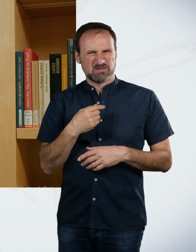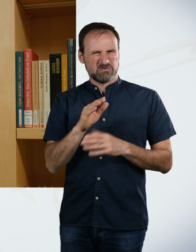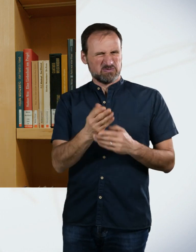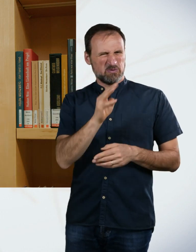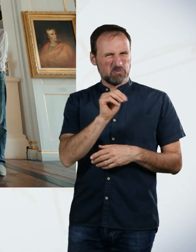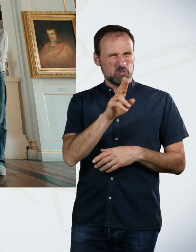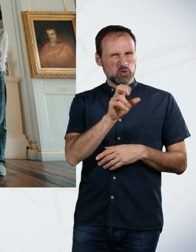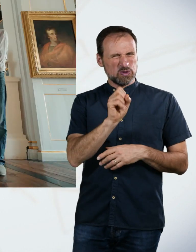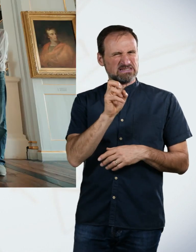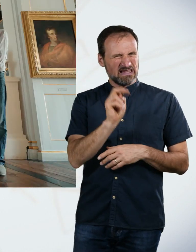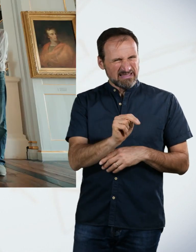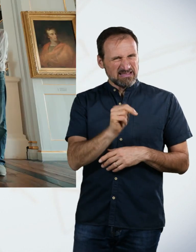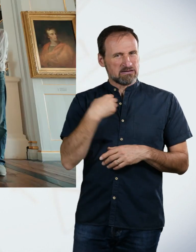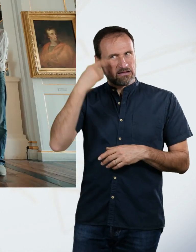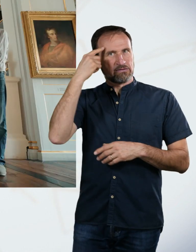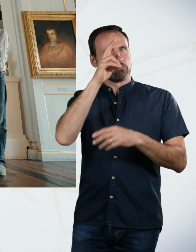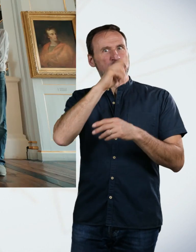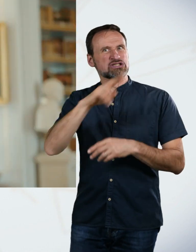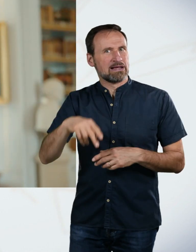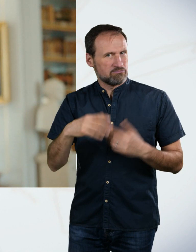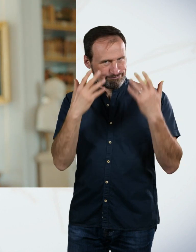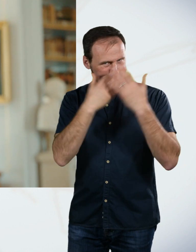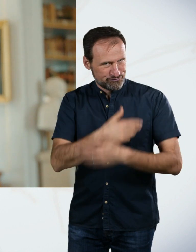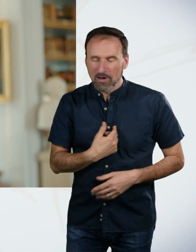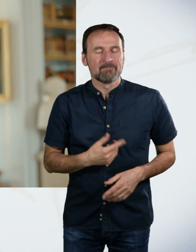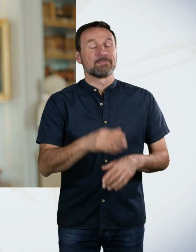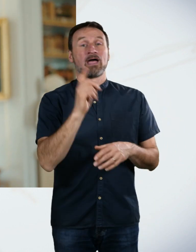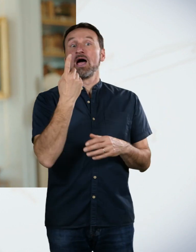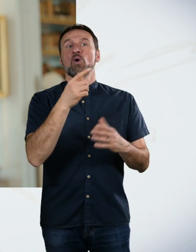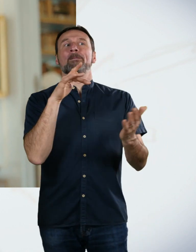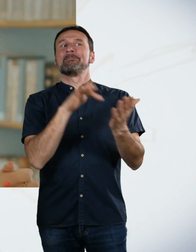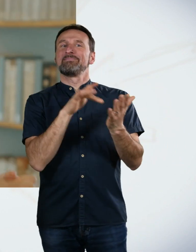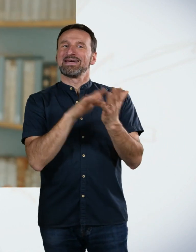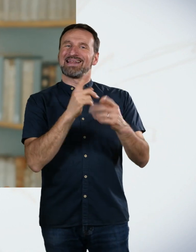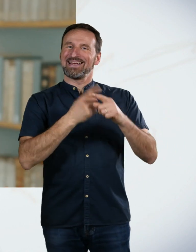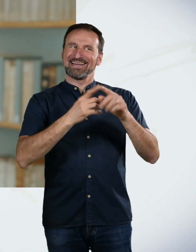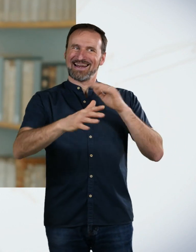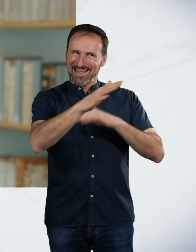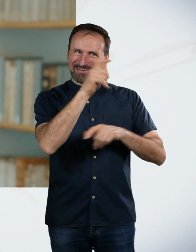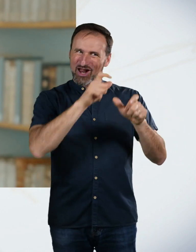ach, vergessen wir es Leute. Auch aus dem Mittelgriechenland kommen die Menschen ins Theater. Doch aus welcher Region genau? Genau.